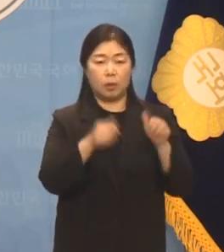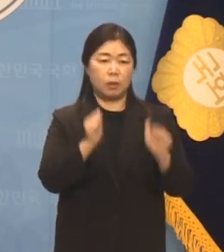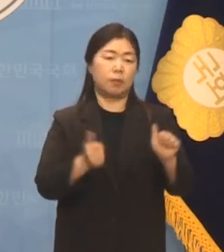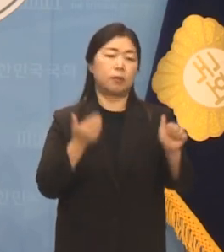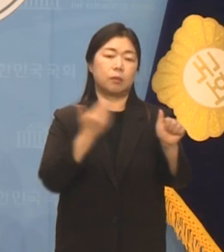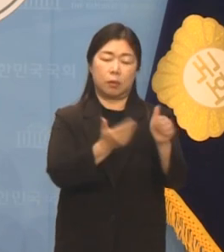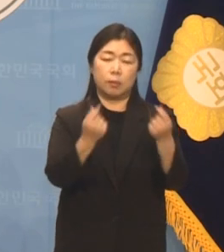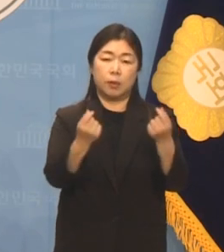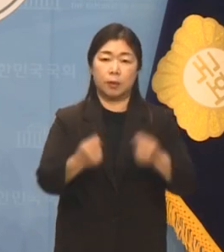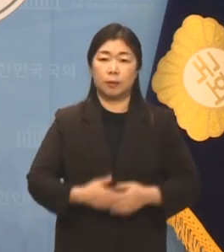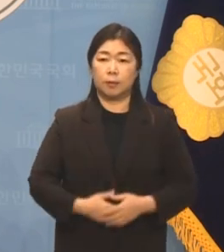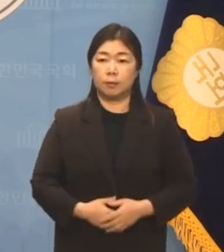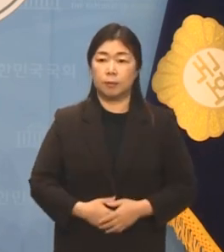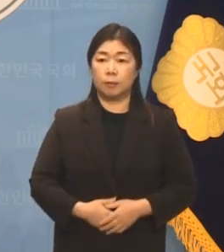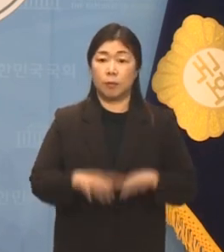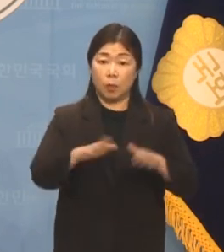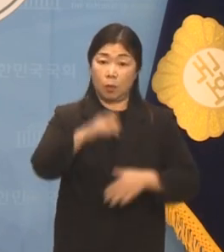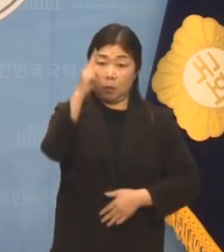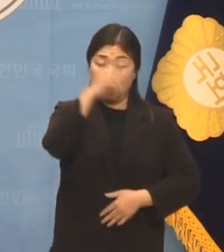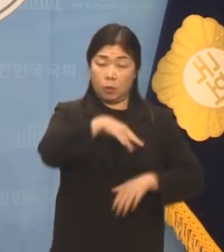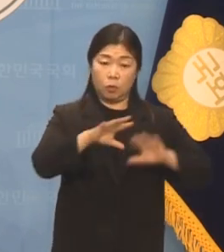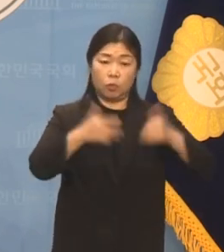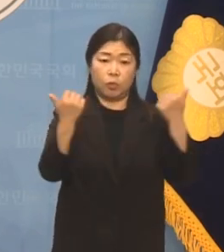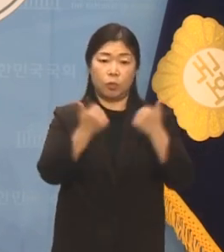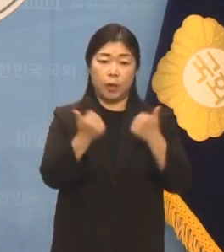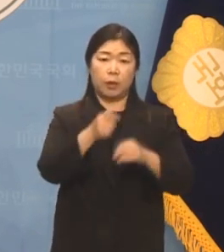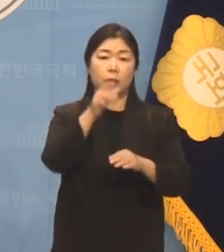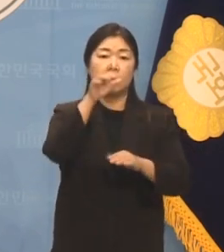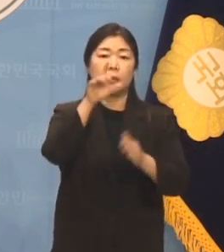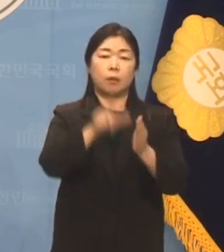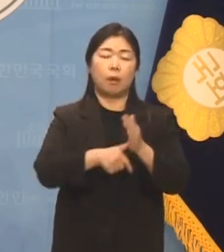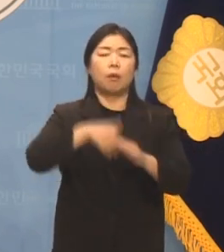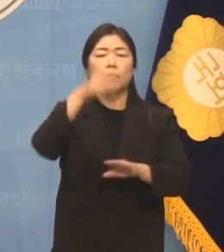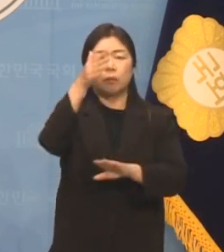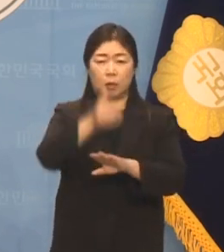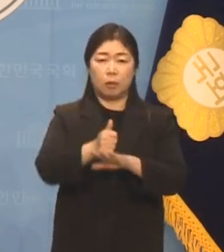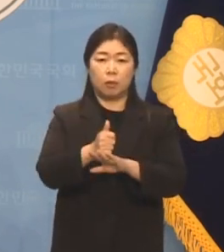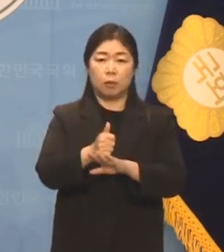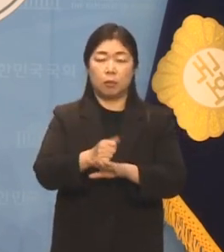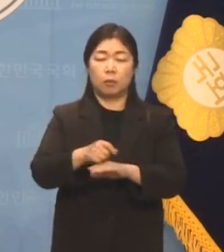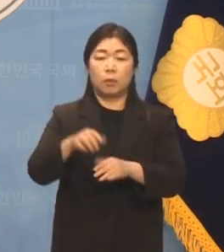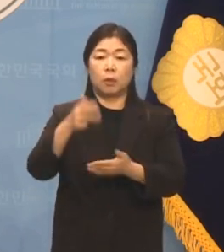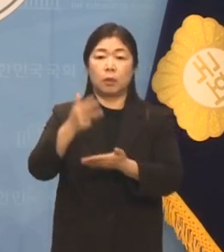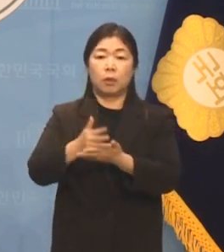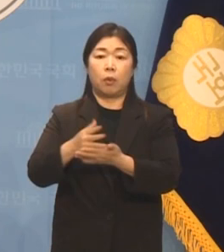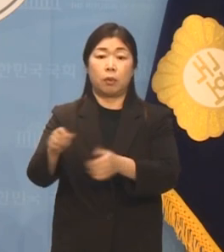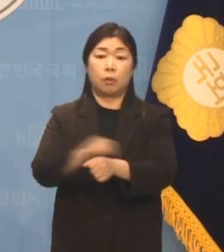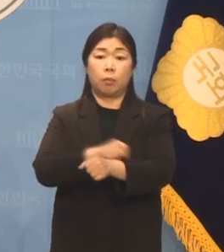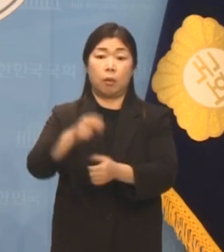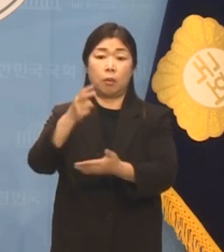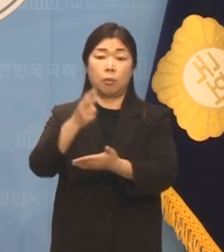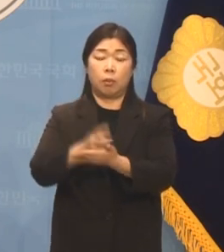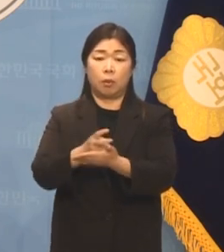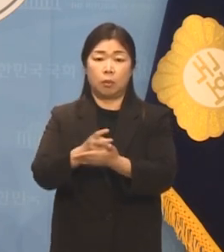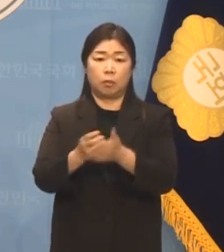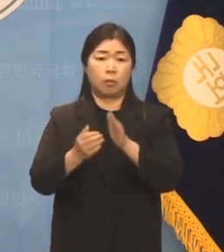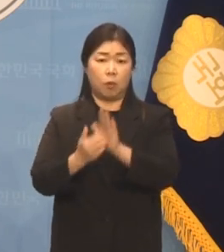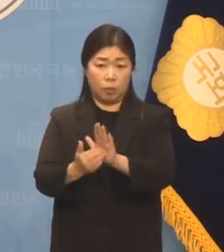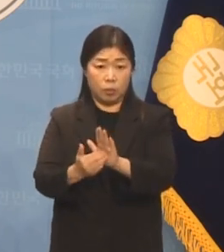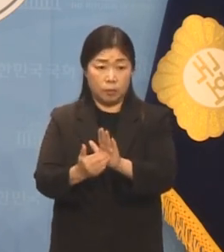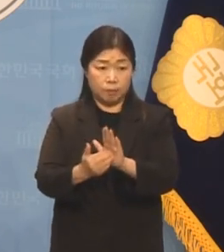오늘 오전 국무회의에서 결국 이태원 특별법 거부권을 의결했습니다.